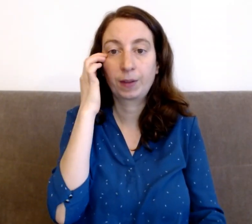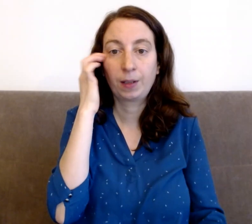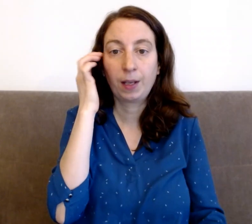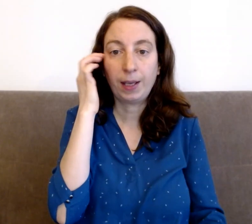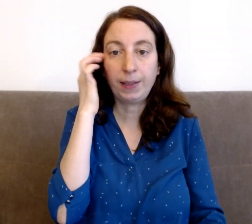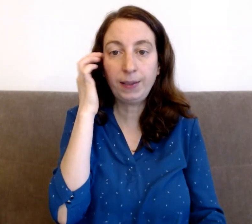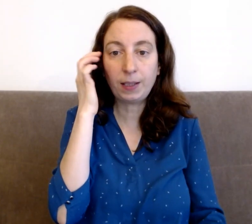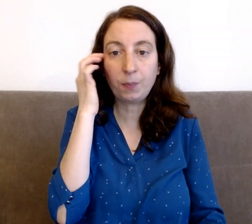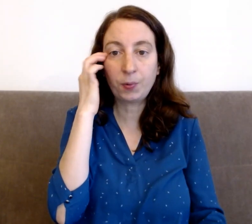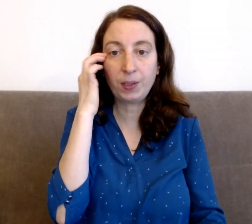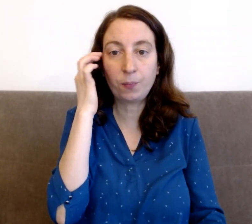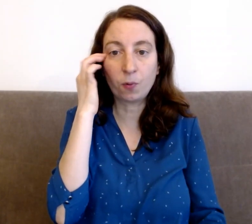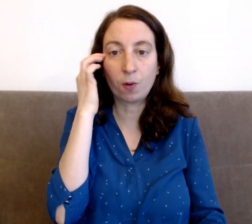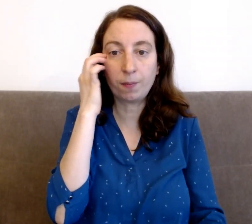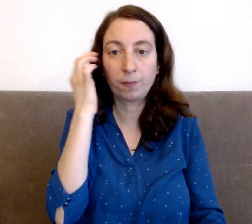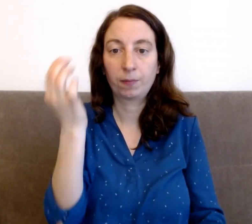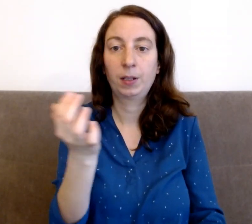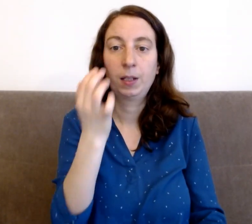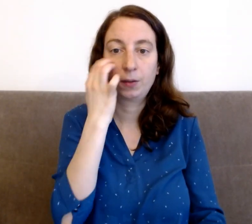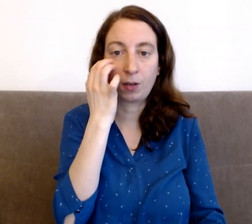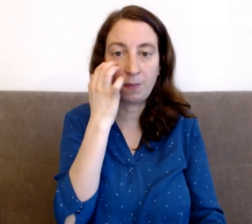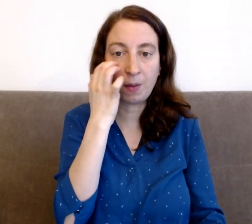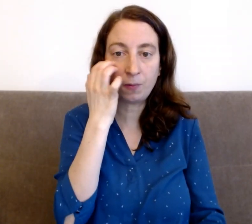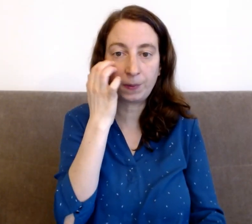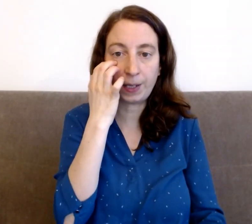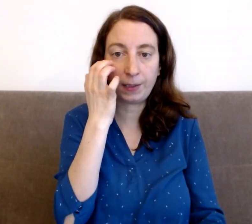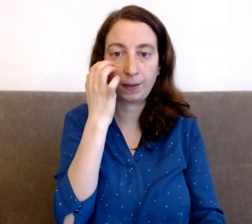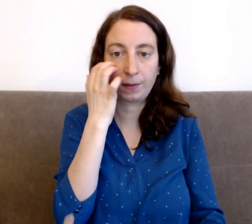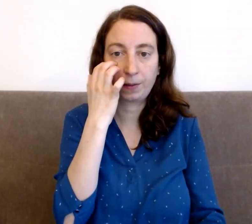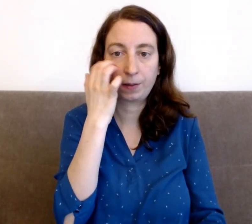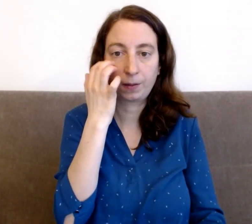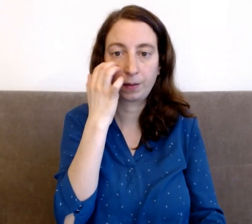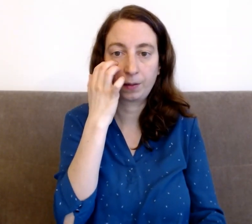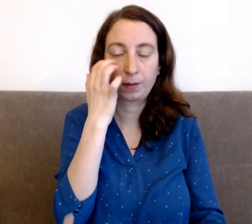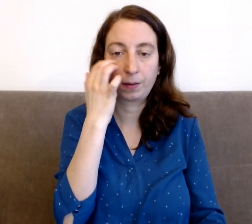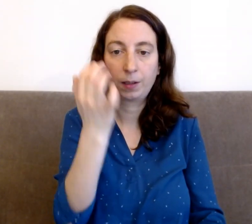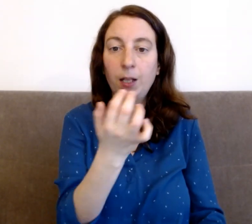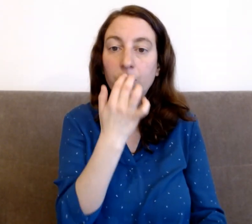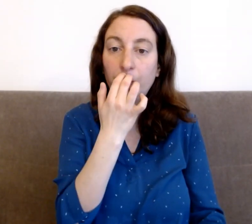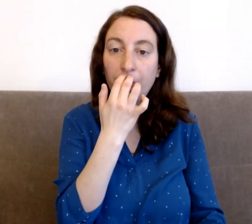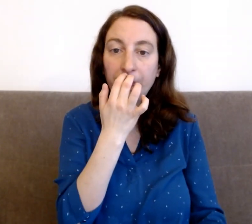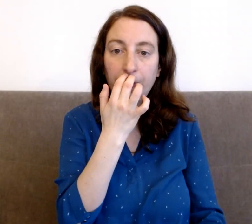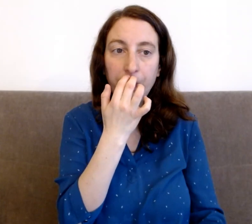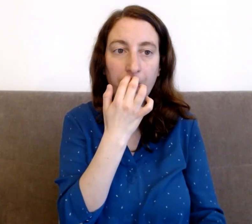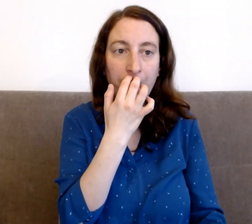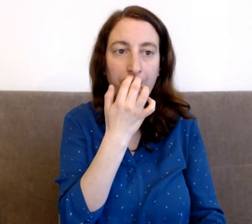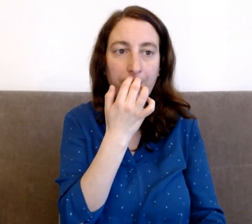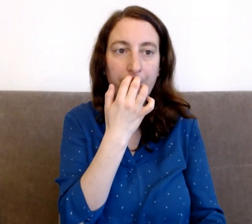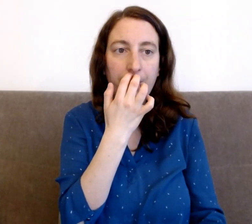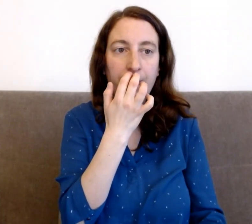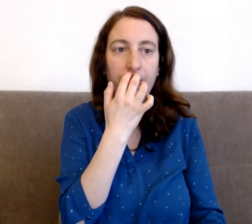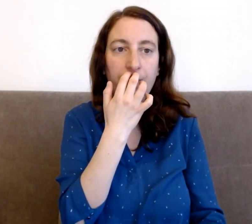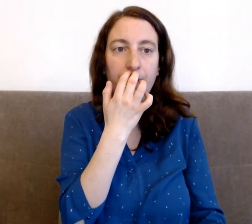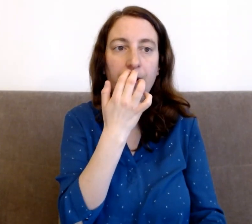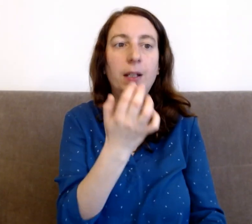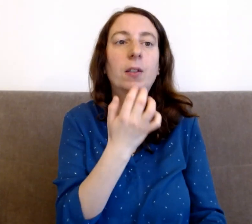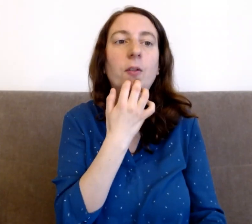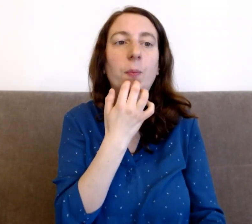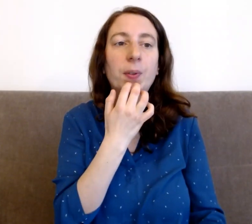Et si c'était possible pour moi, dans les mêmes contextes, de penser autrement. De penser